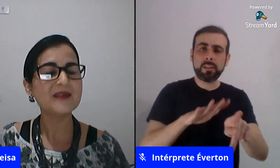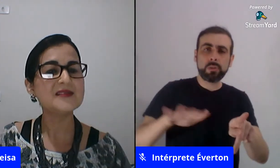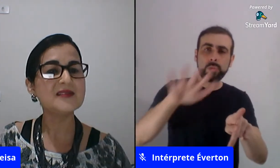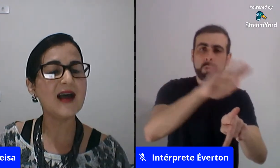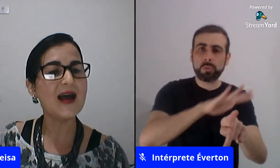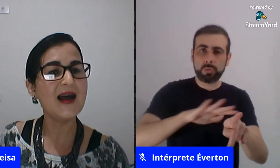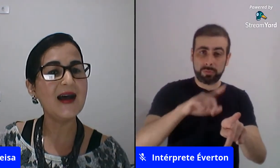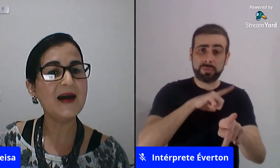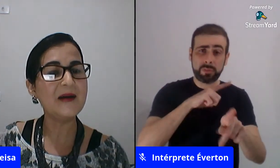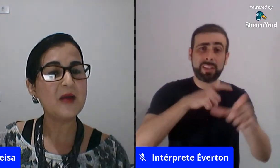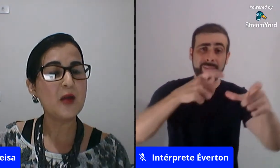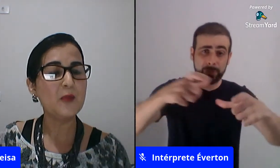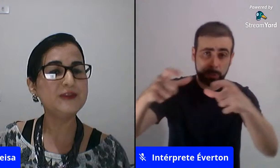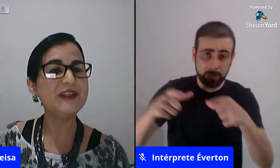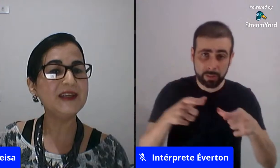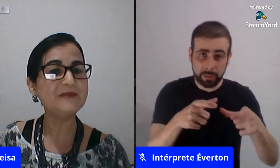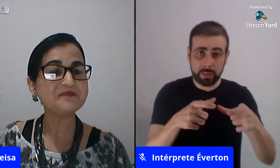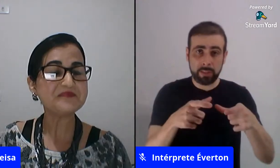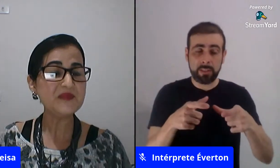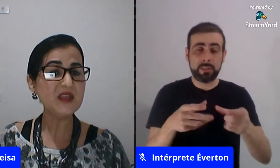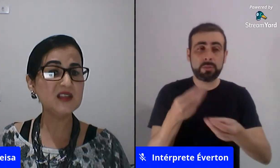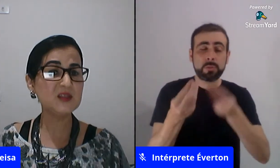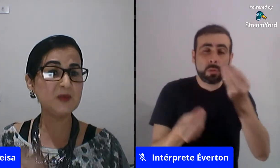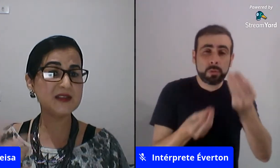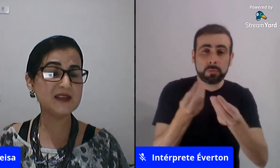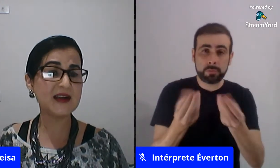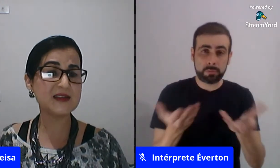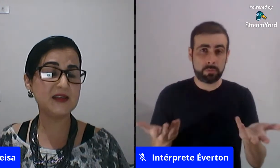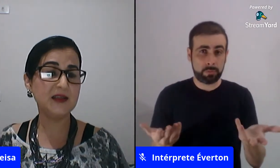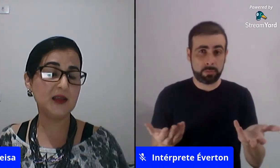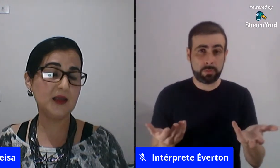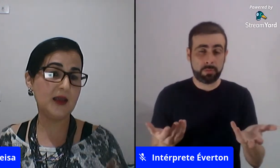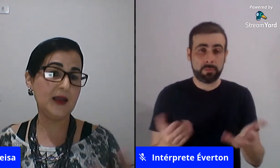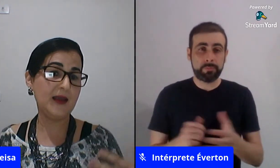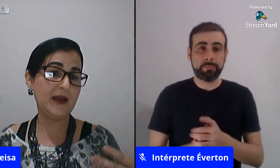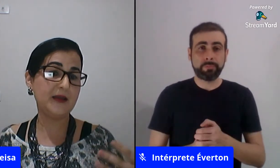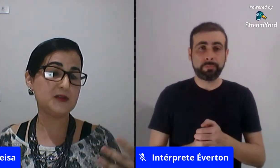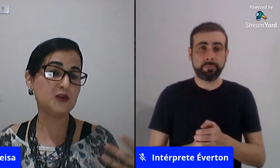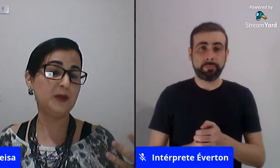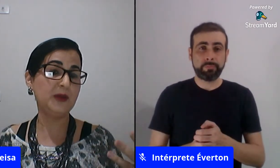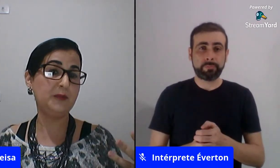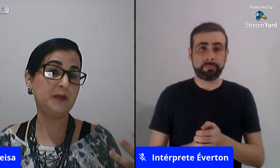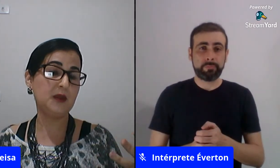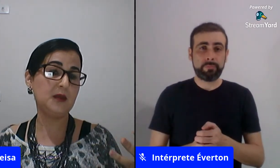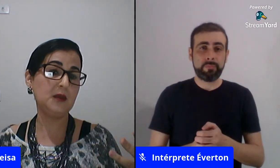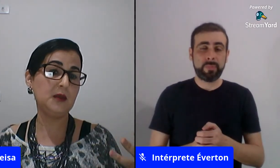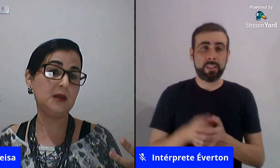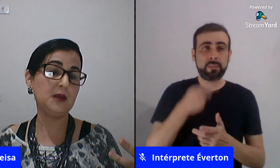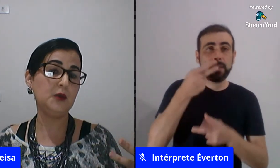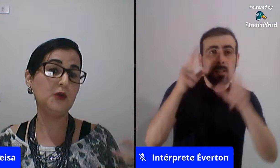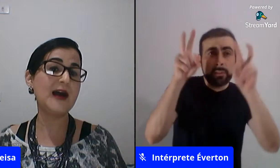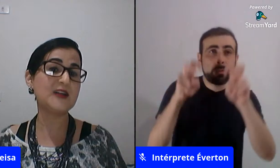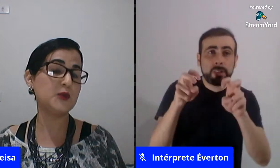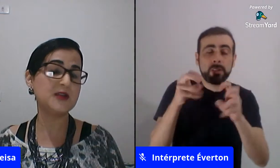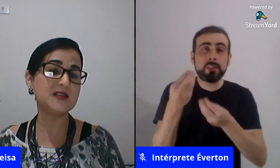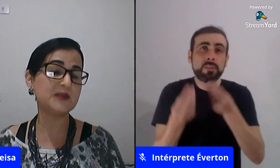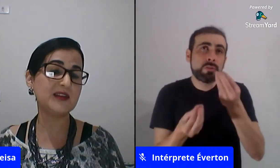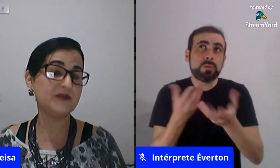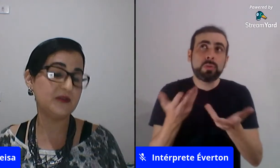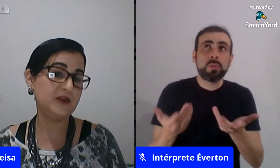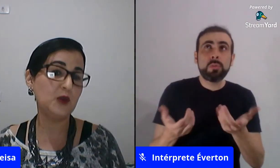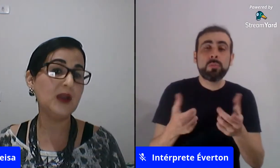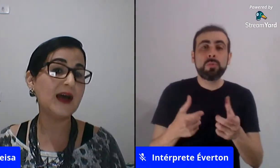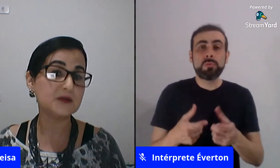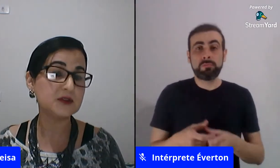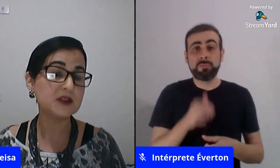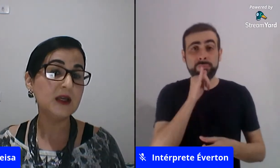a poder expressar-se sobre em lugares por exemplo